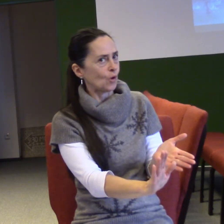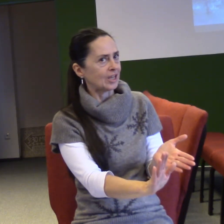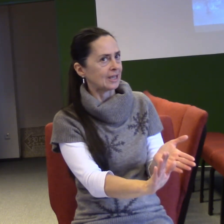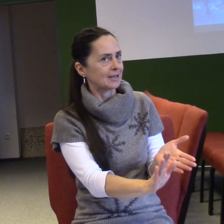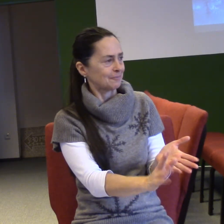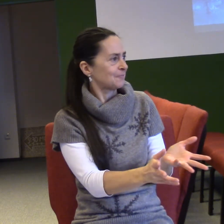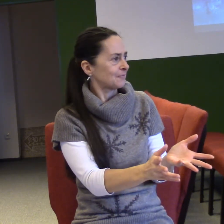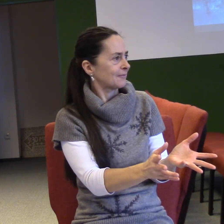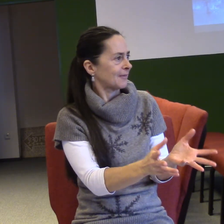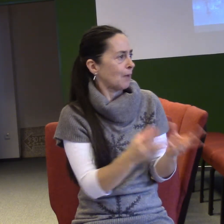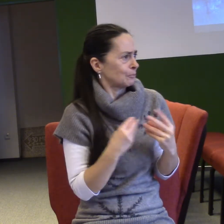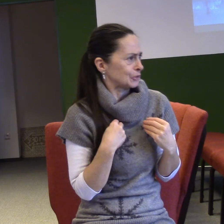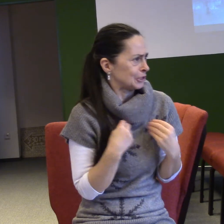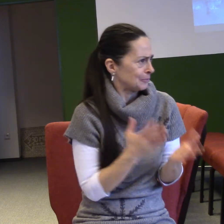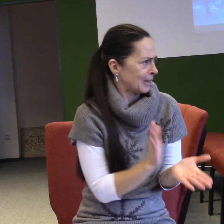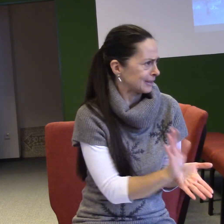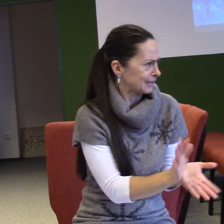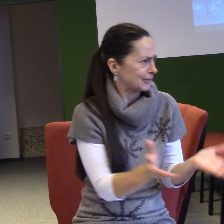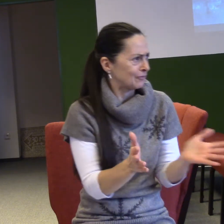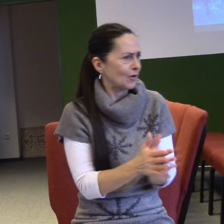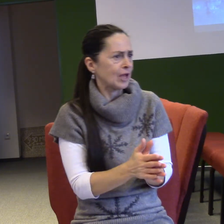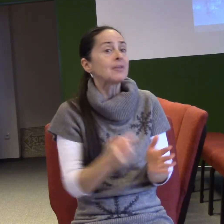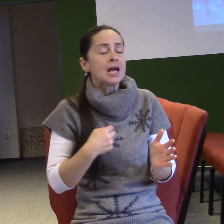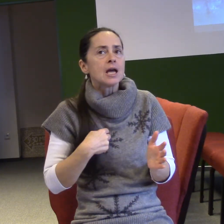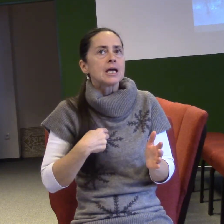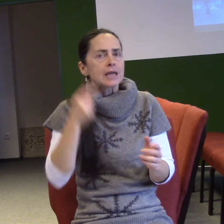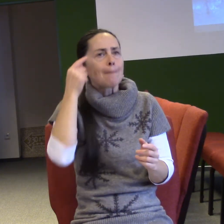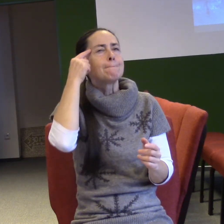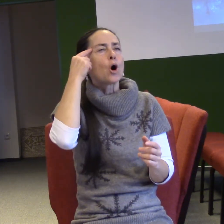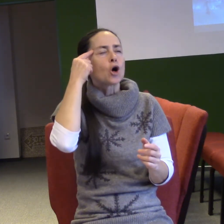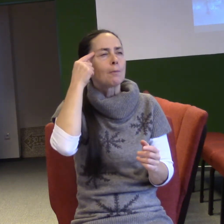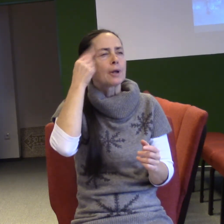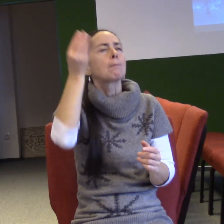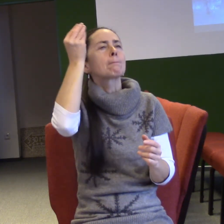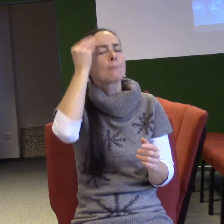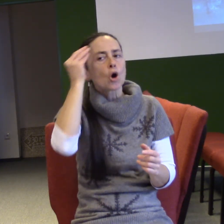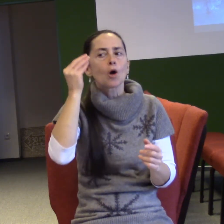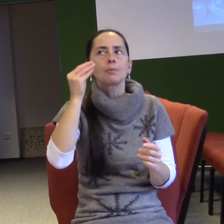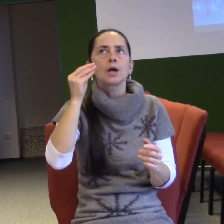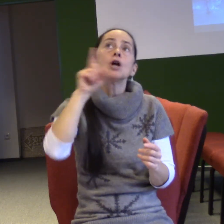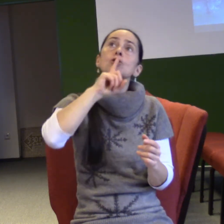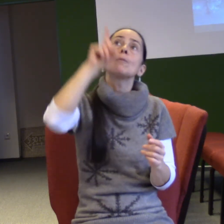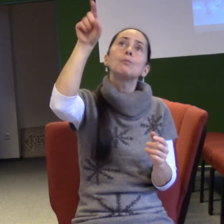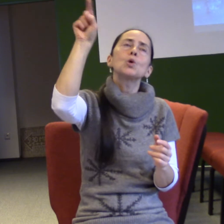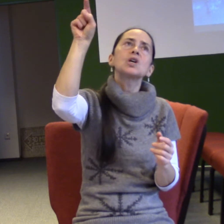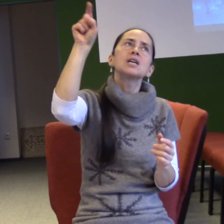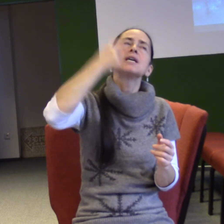pro Boha je velmi důležitá jistota v našem životě, že On chce, aby jsme si byli jisti, kým jsme.